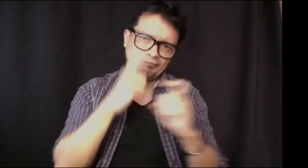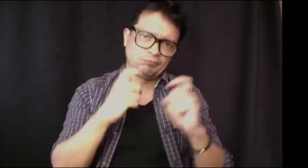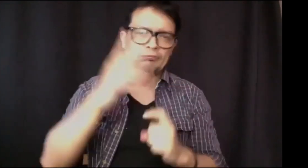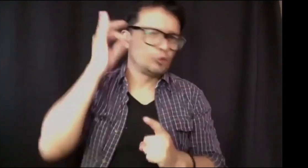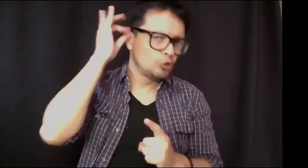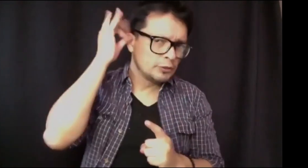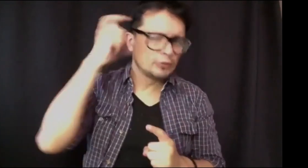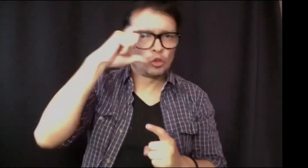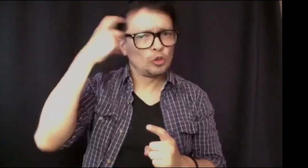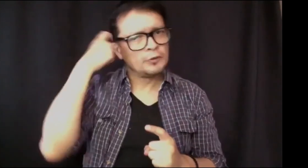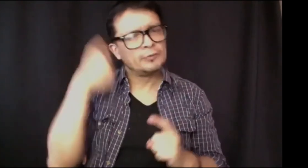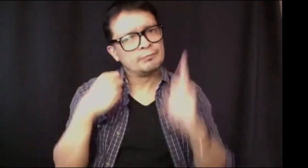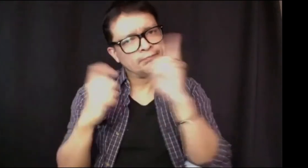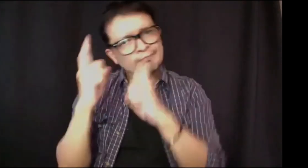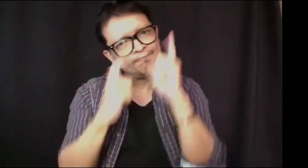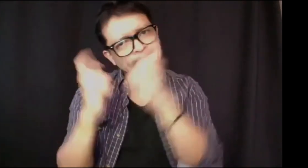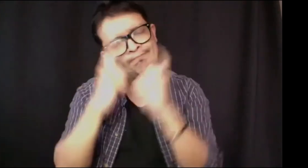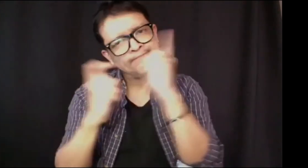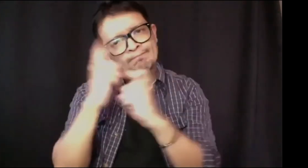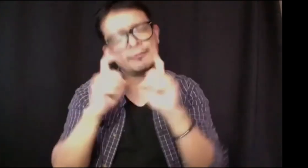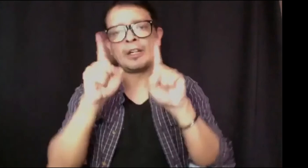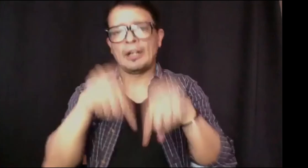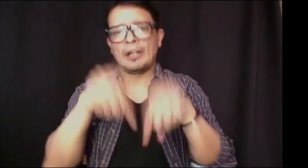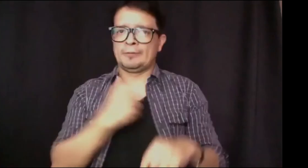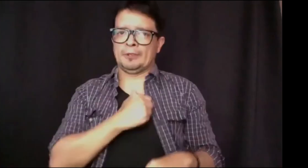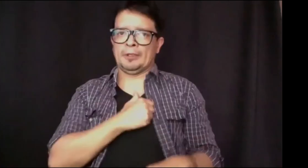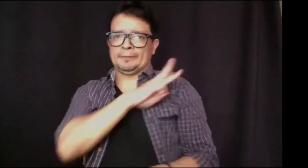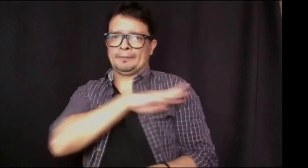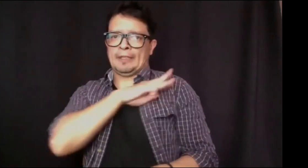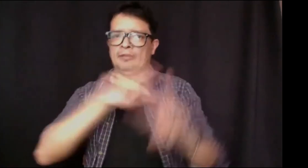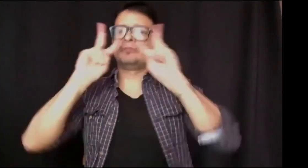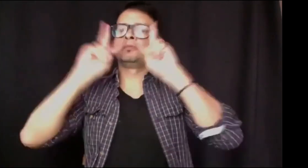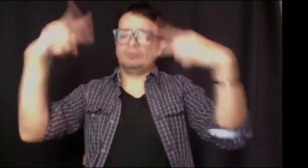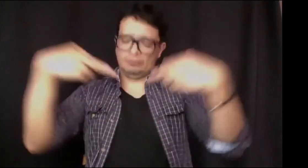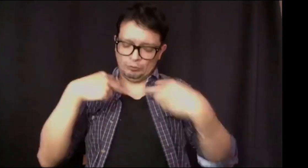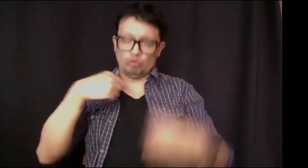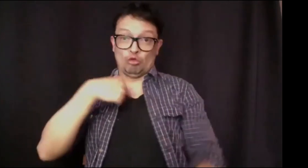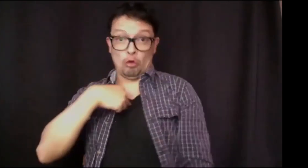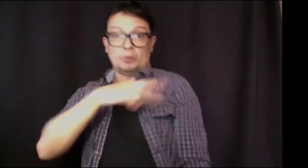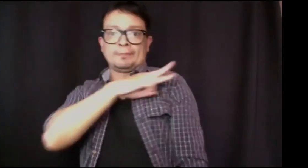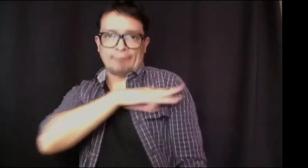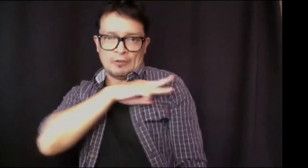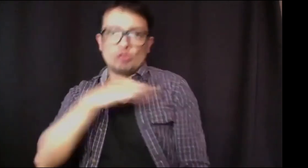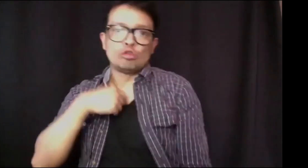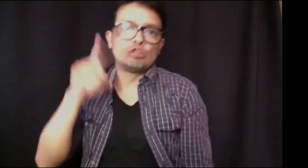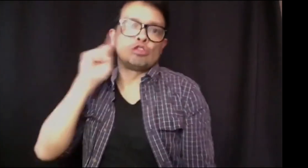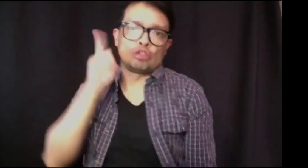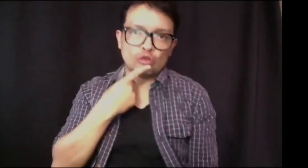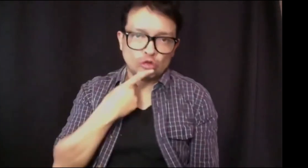Sí, yo sigo pensando también en lo que dice Rubén, los dos Rubén. Aquí reflexionando un poco. Y yo observándome a mí